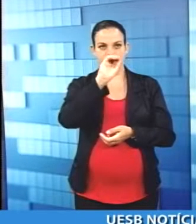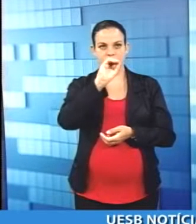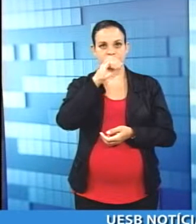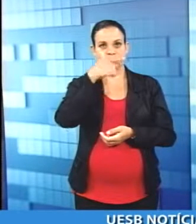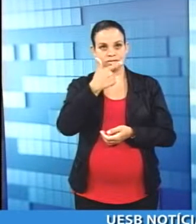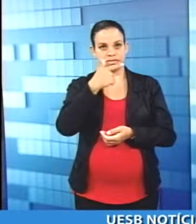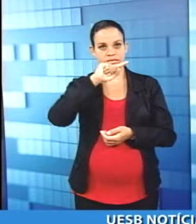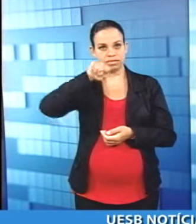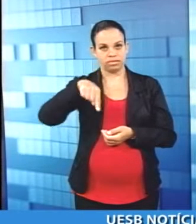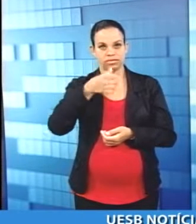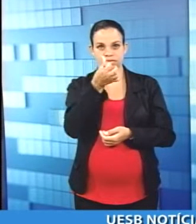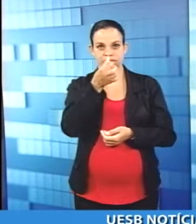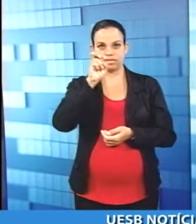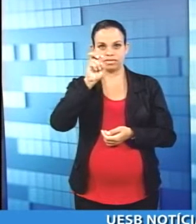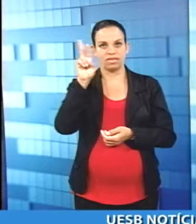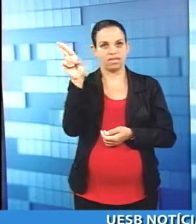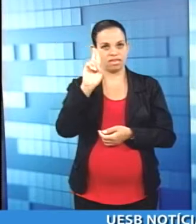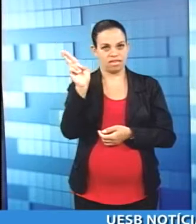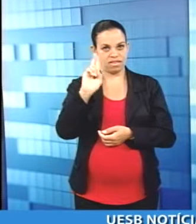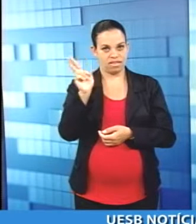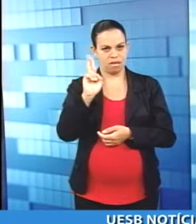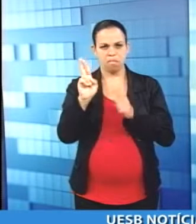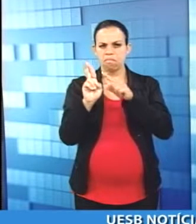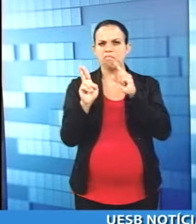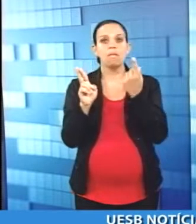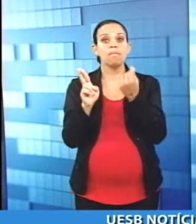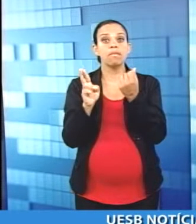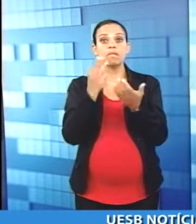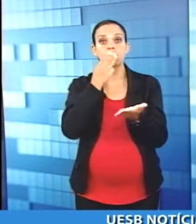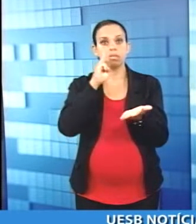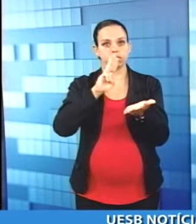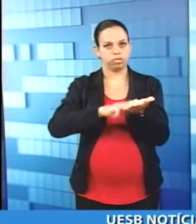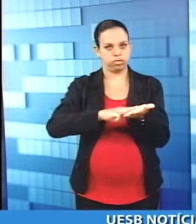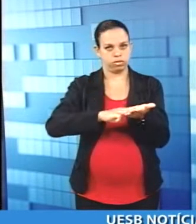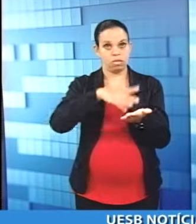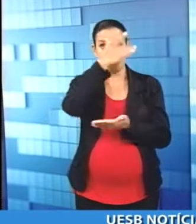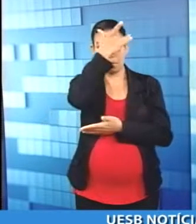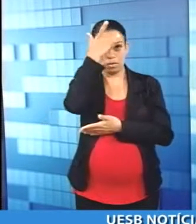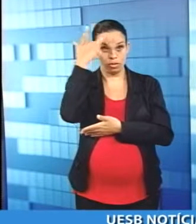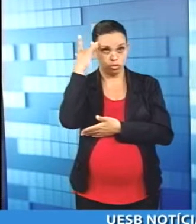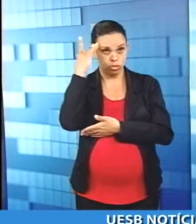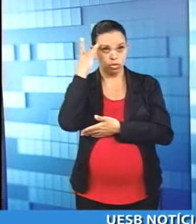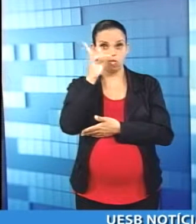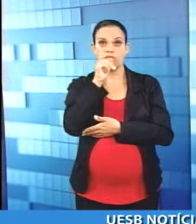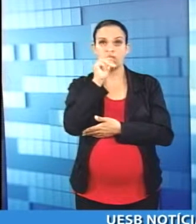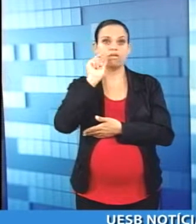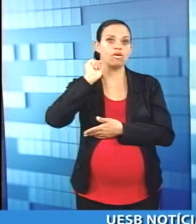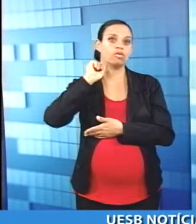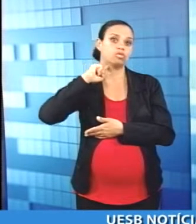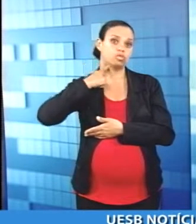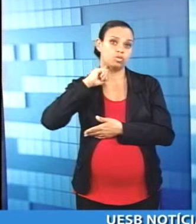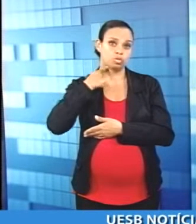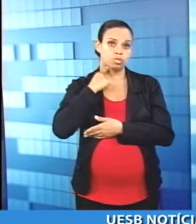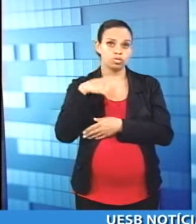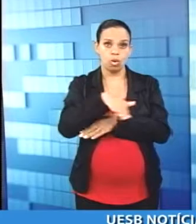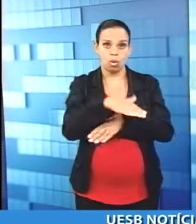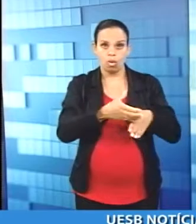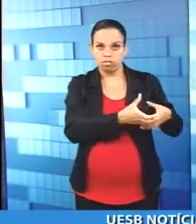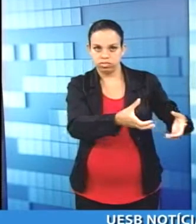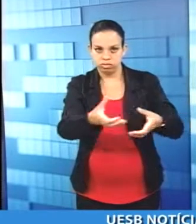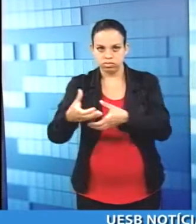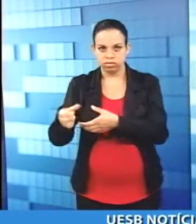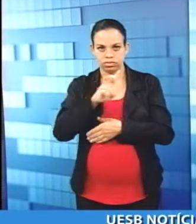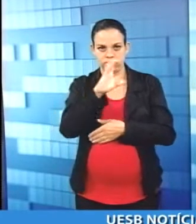Edmar, o senhor Eduardo e sua esposa por conta da igreja. Eles eram todos da mesma igreja. A pastora